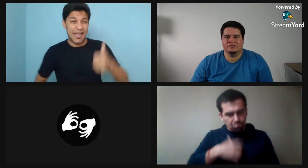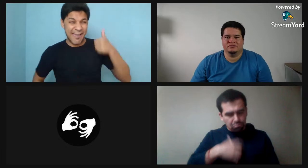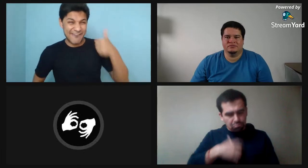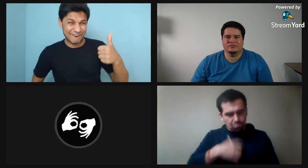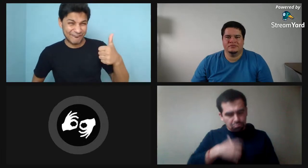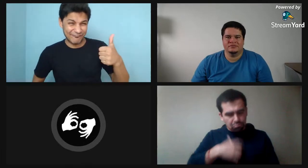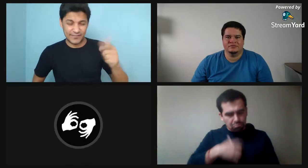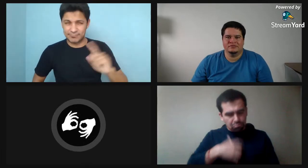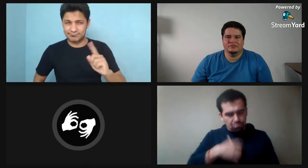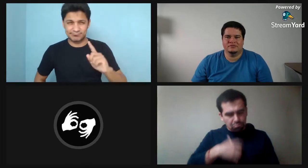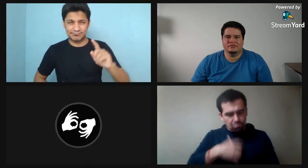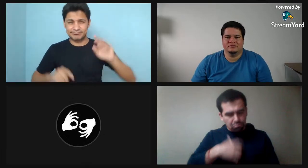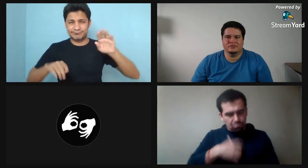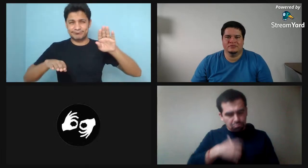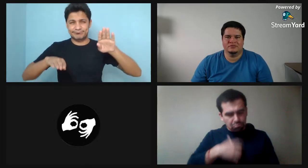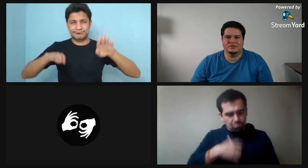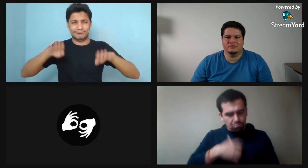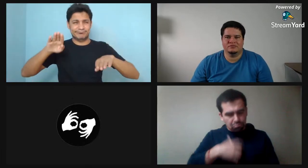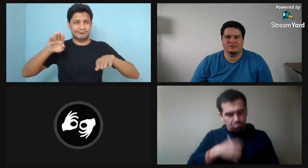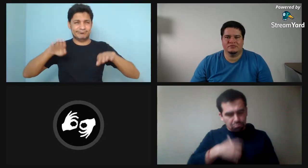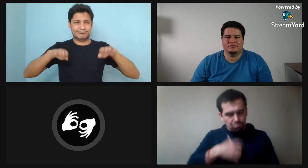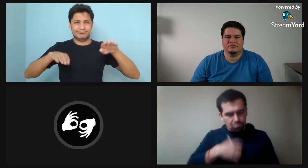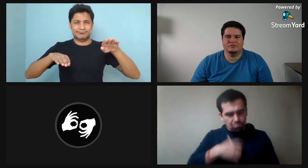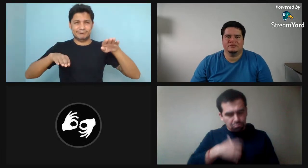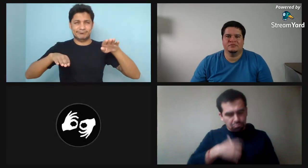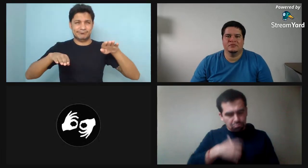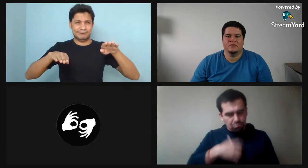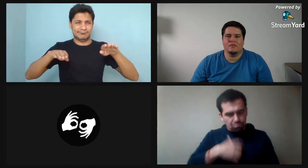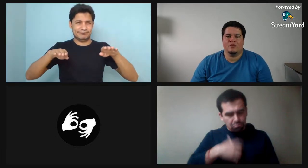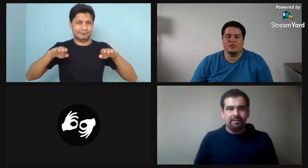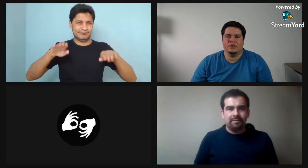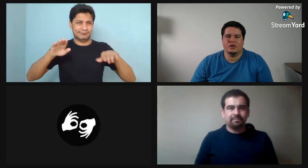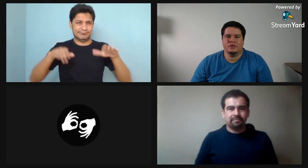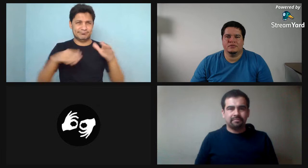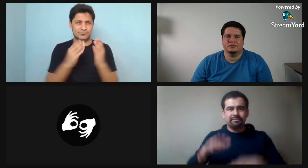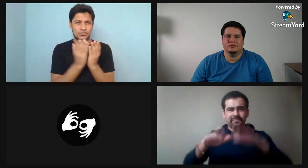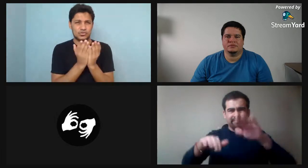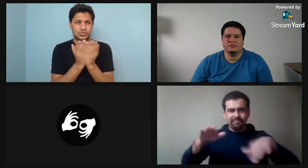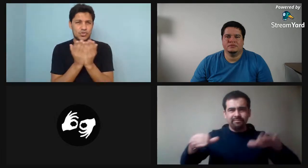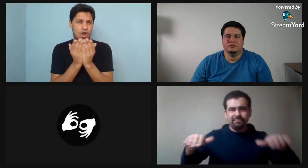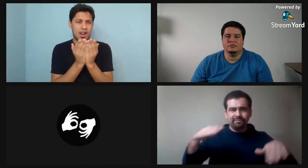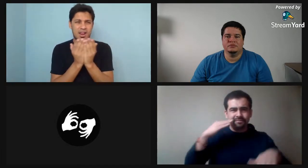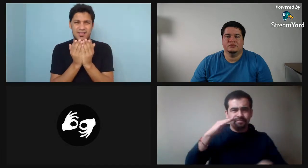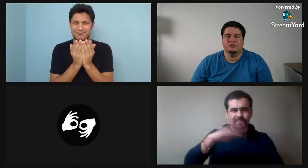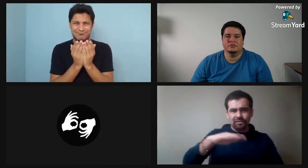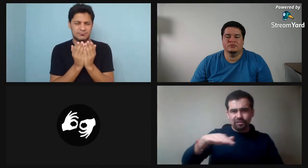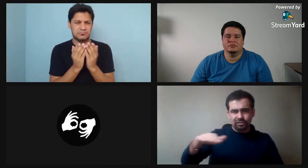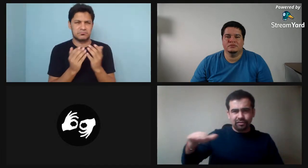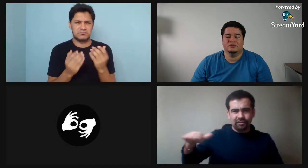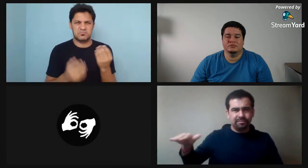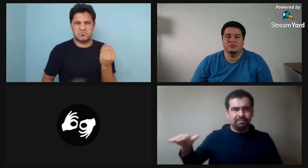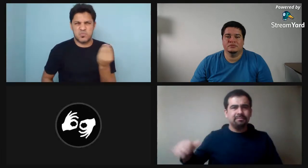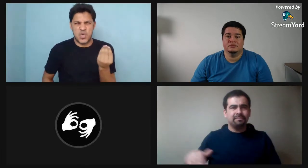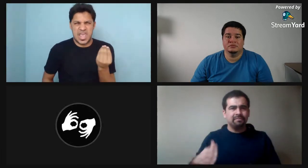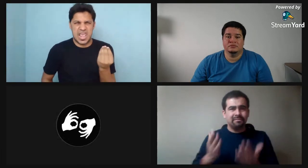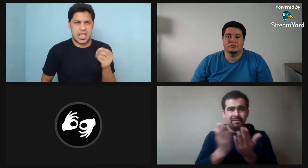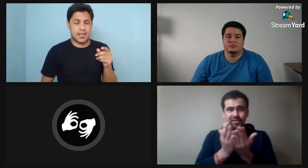claro, yo me veo y soy